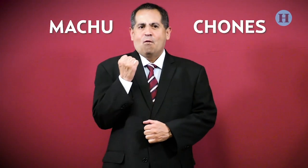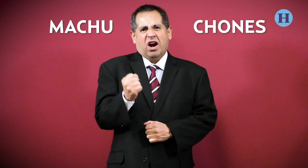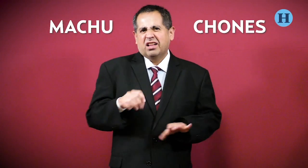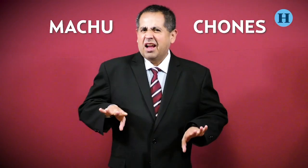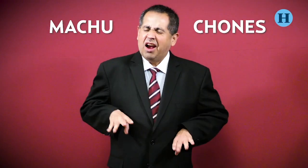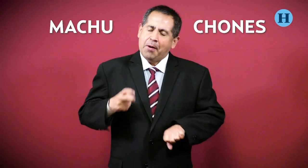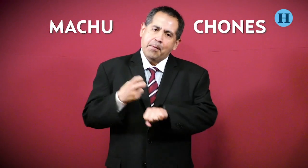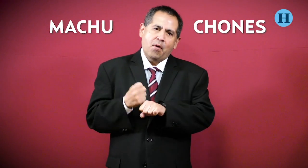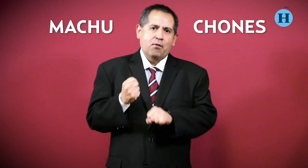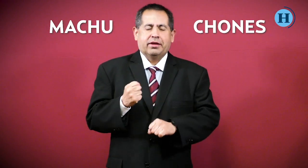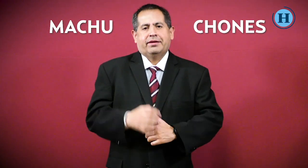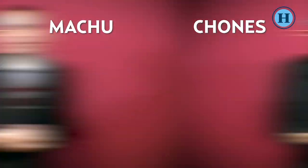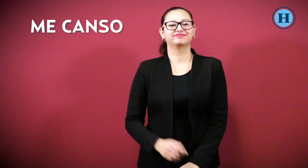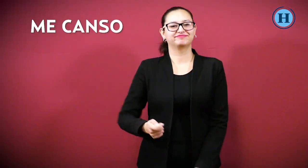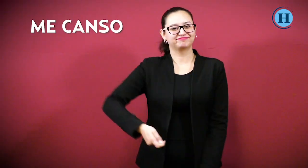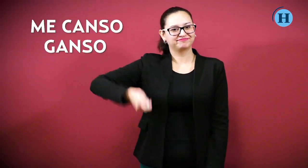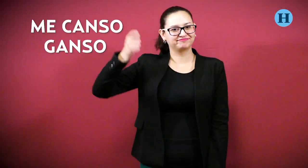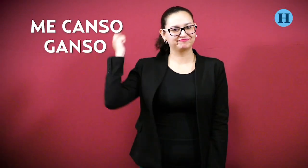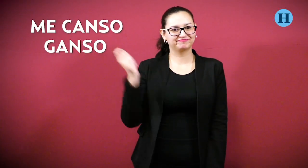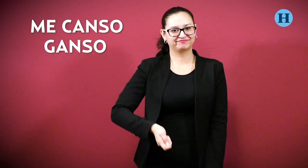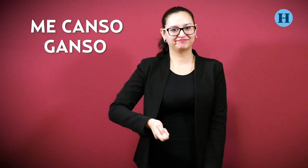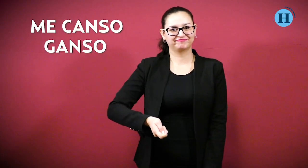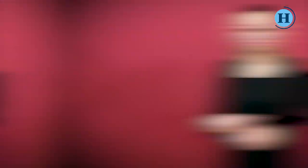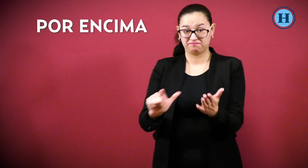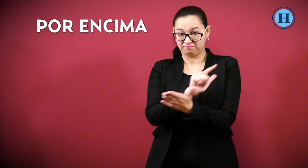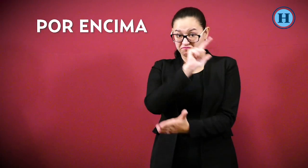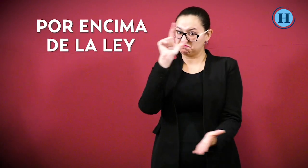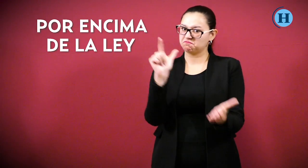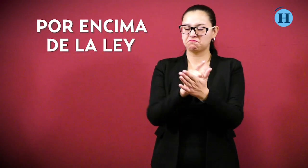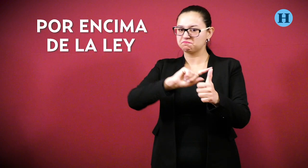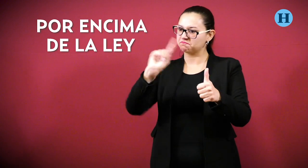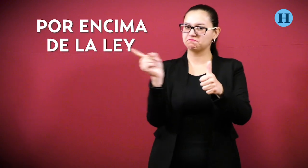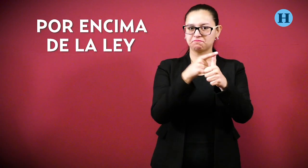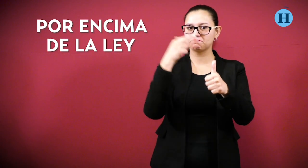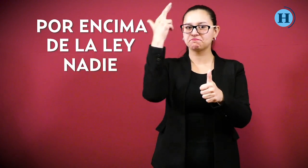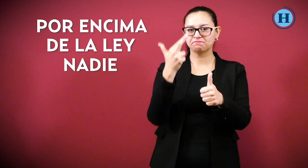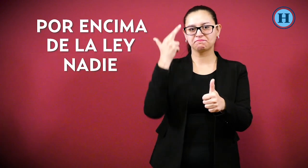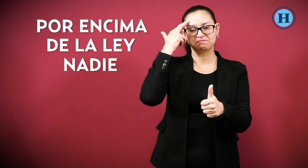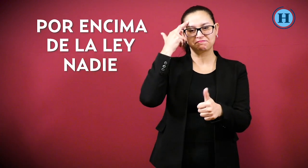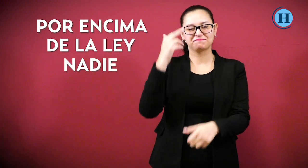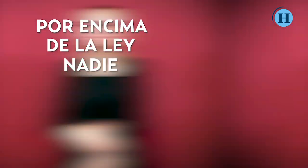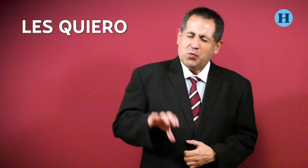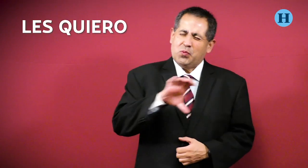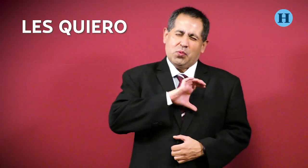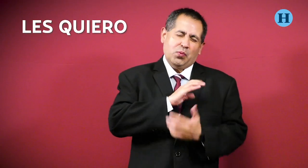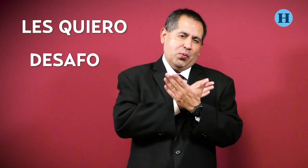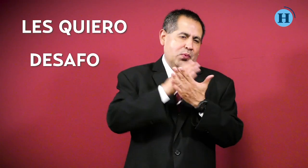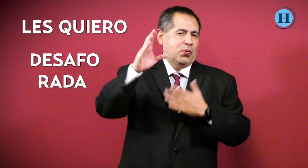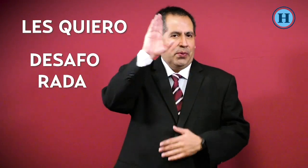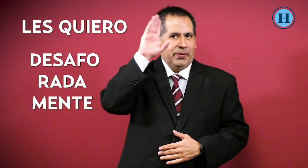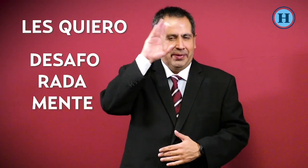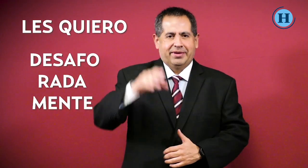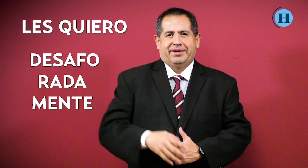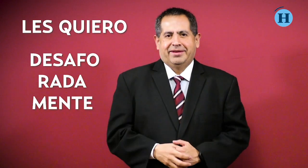Machuchones. Me canso ganso. Por encima de la ley, nadie. Les quiero